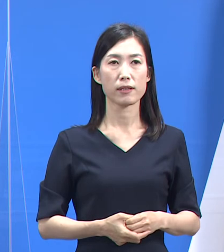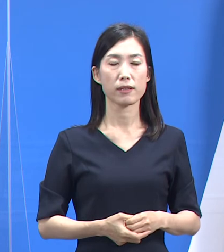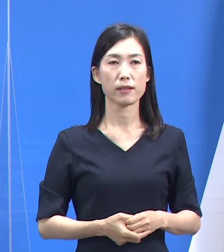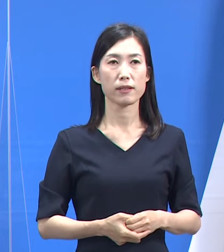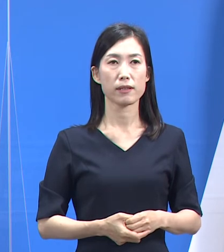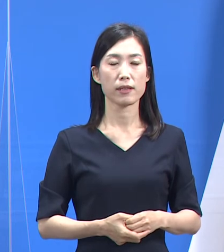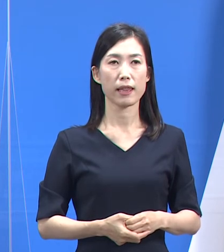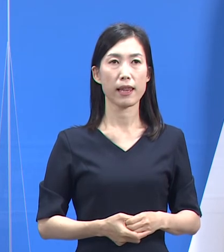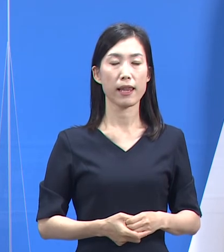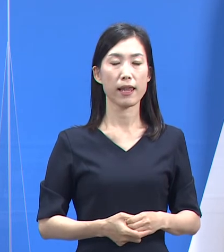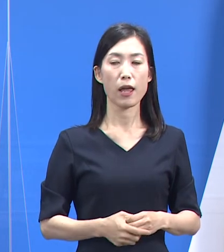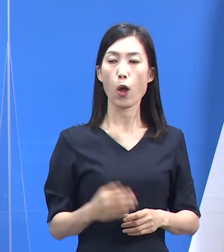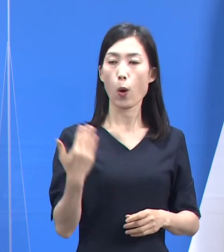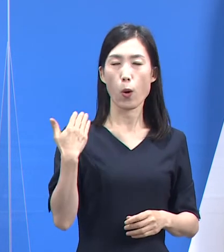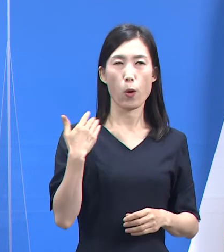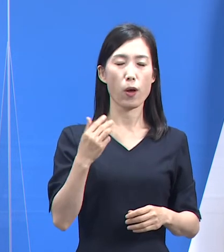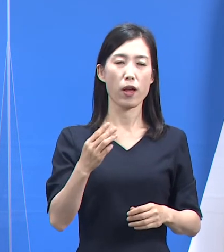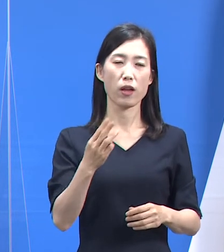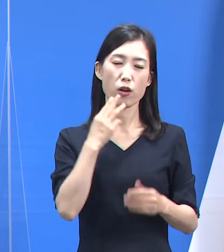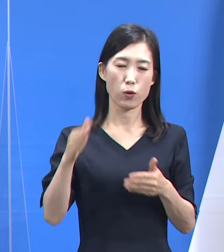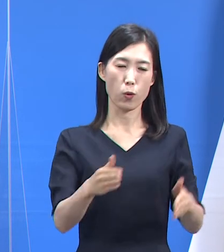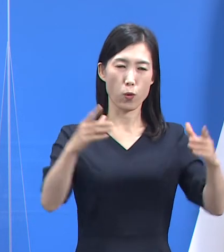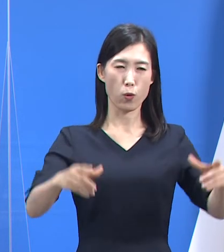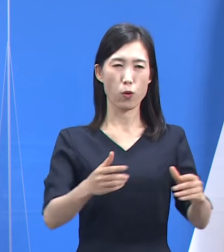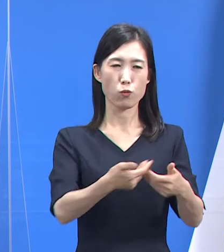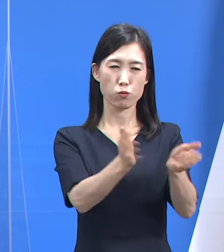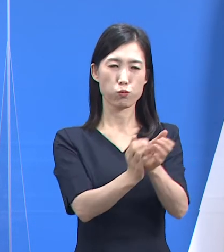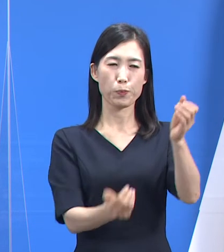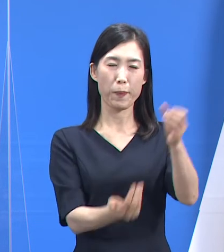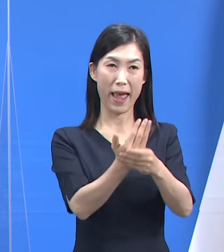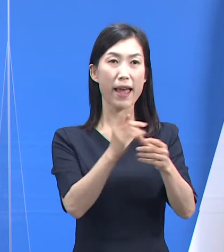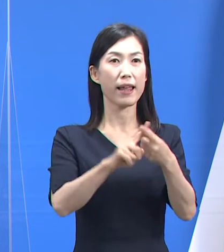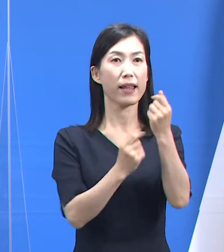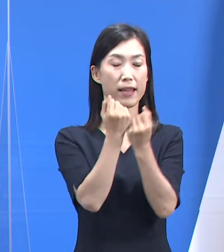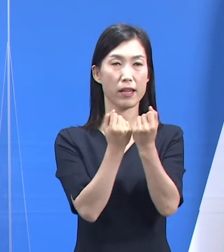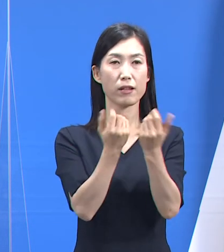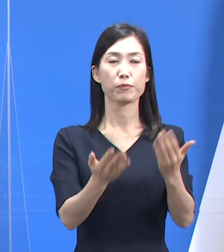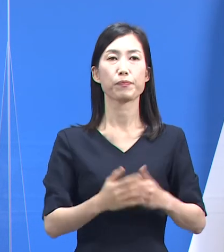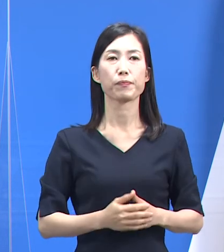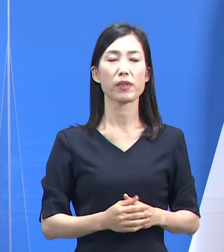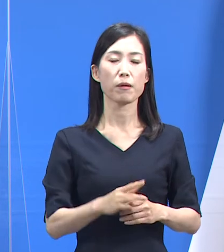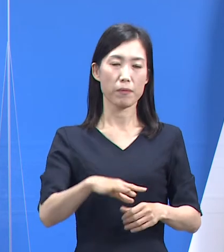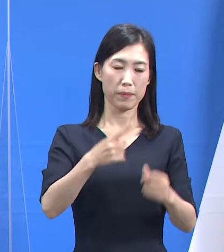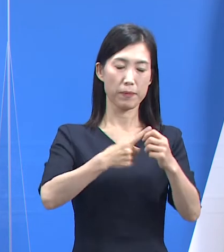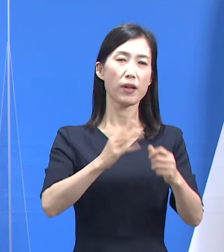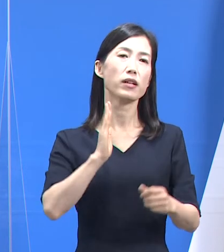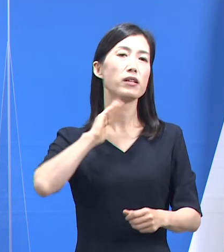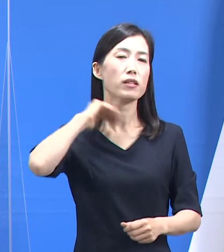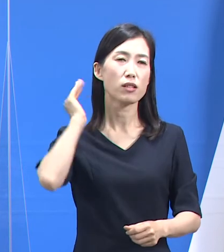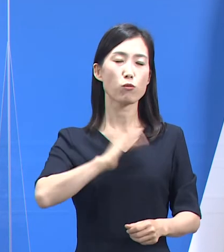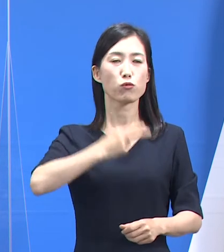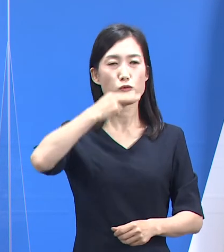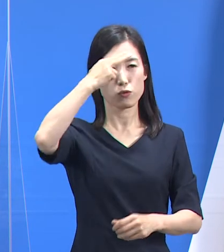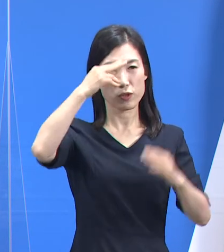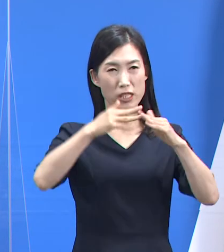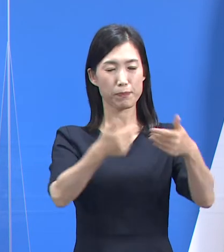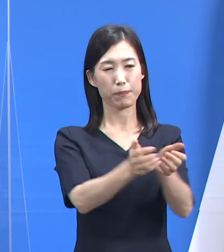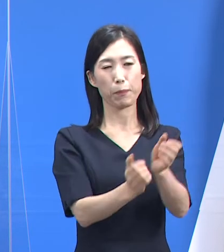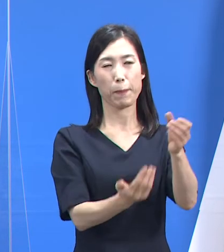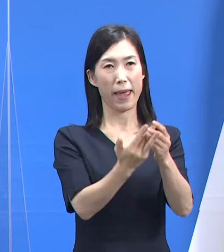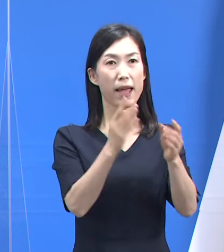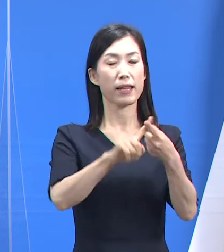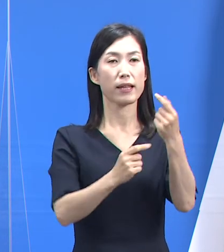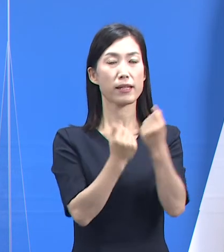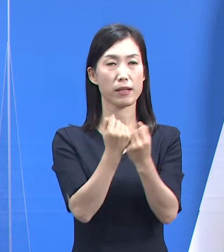최근 도내 주요 확진 사례에 대하여 설명드립니다. 먼저 위정부시 주점 관련 집단 감염 사례입니다.